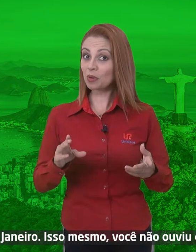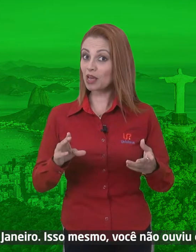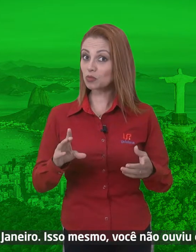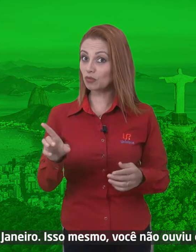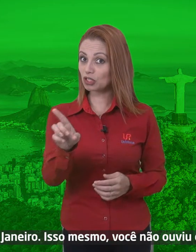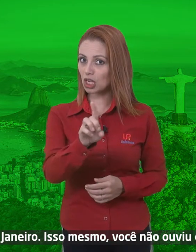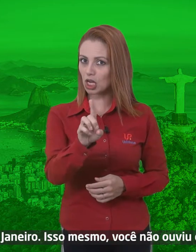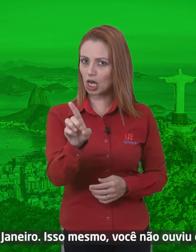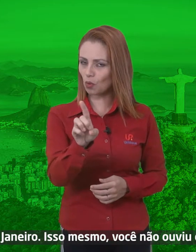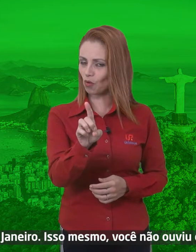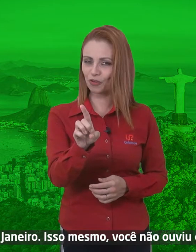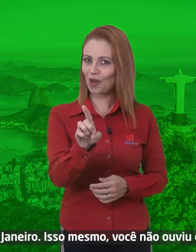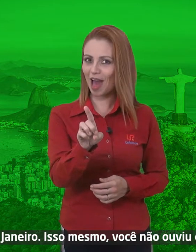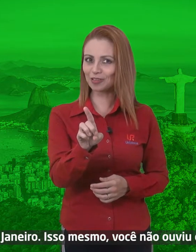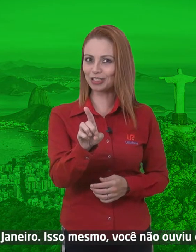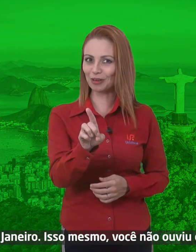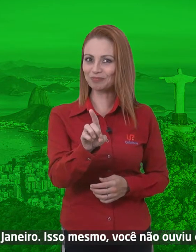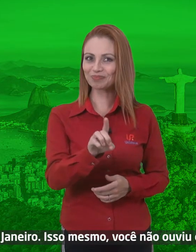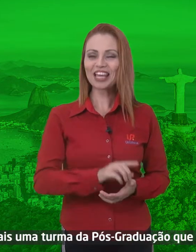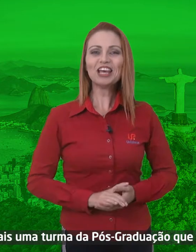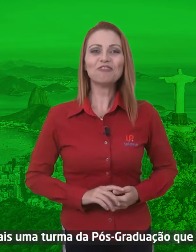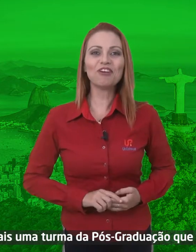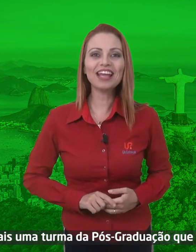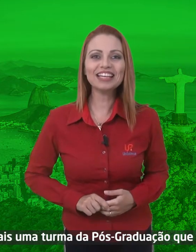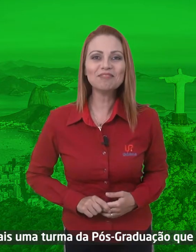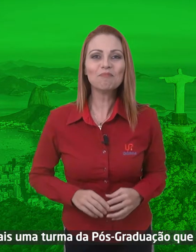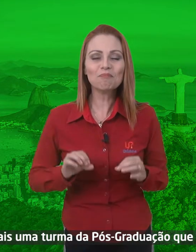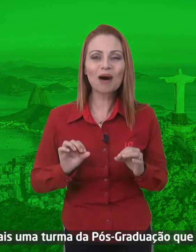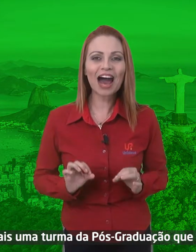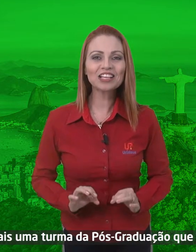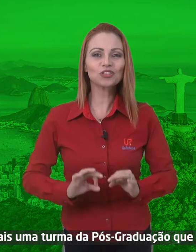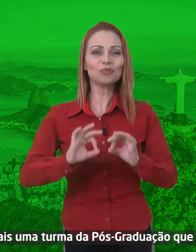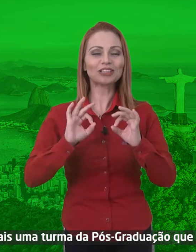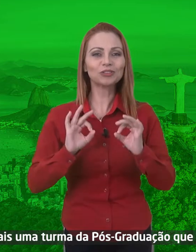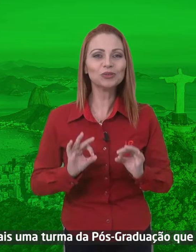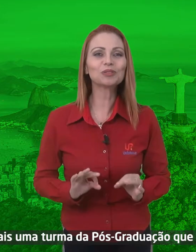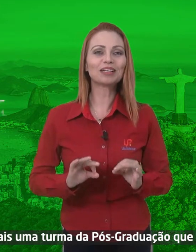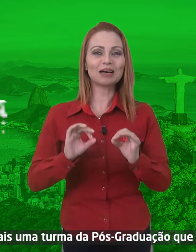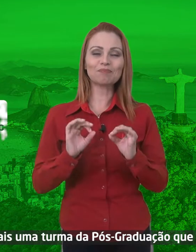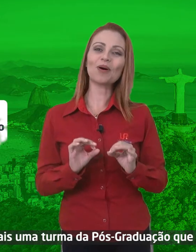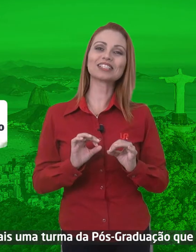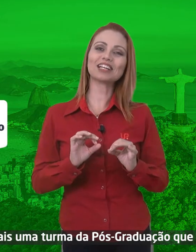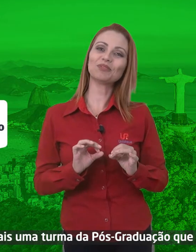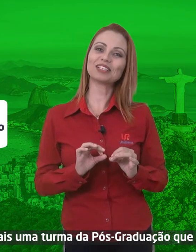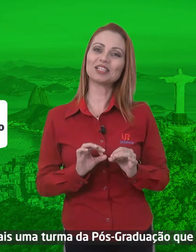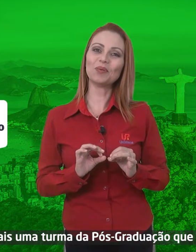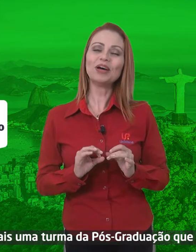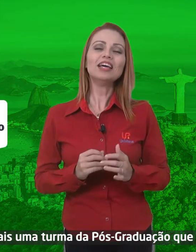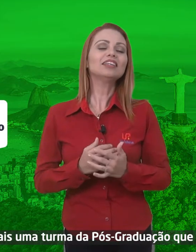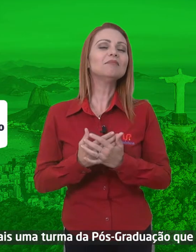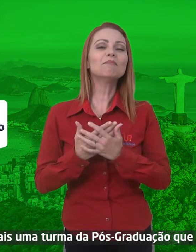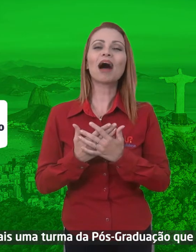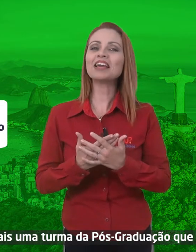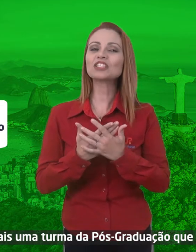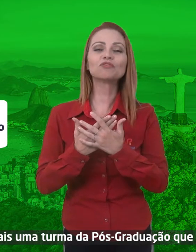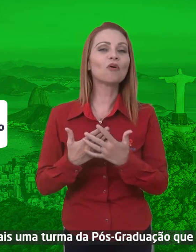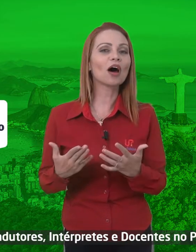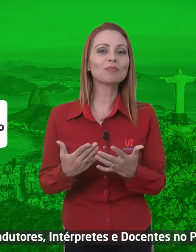mesmo, você não ouviu errado, não. Vem aí mais uma turma da pós-graduação que mais forma